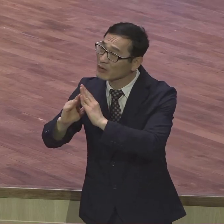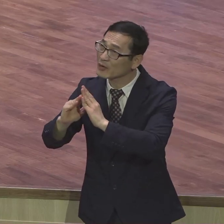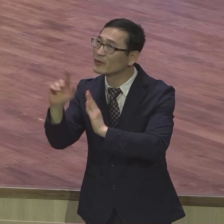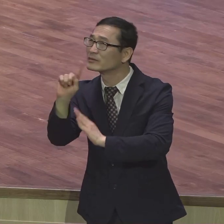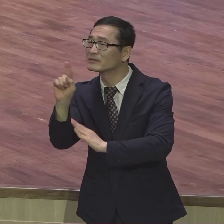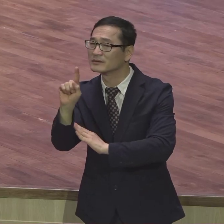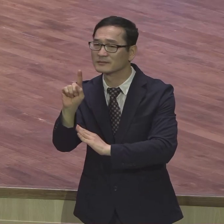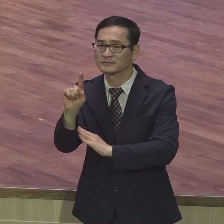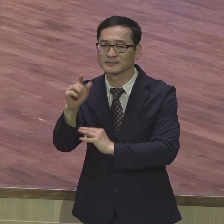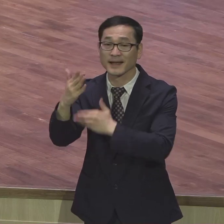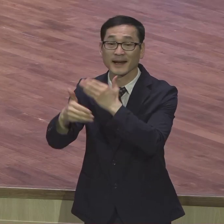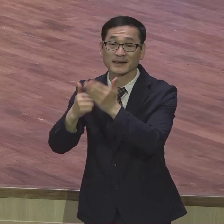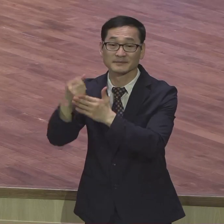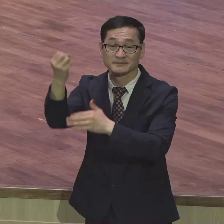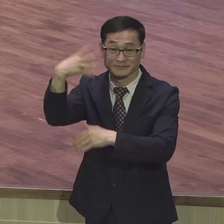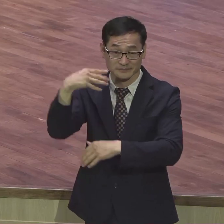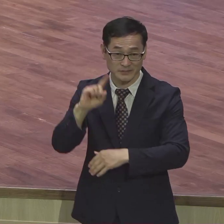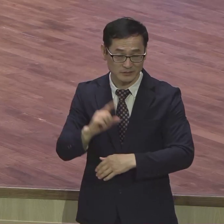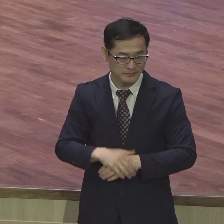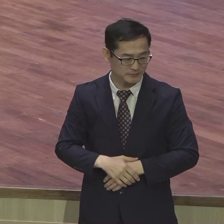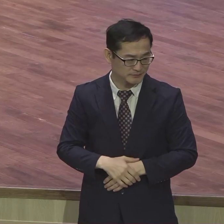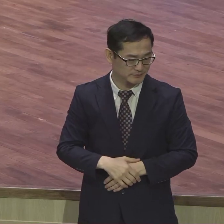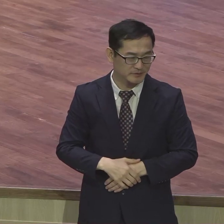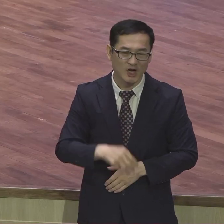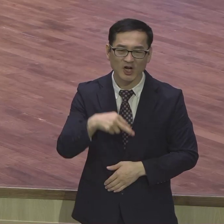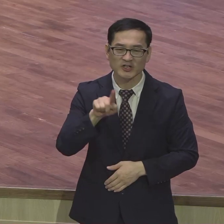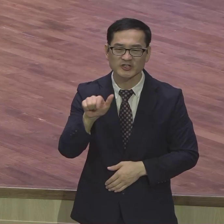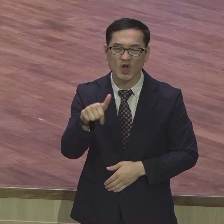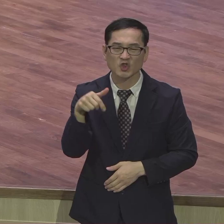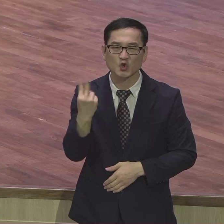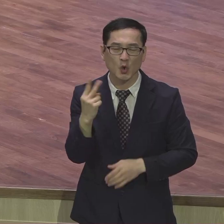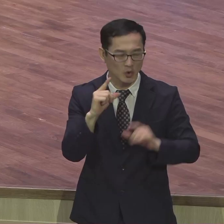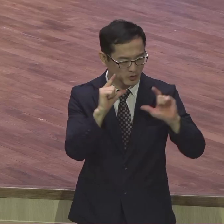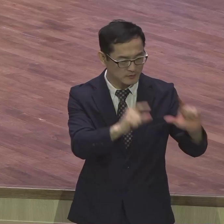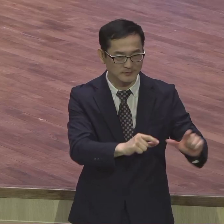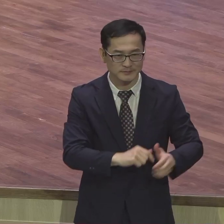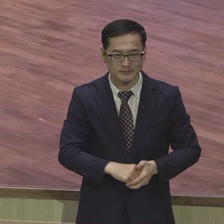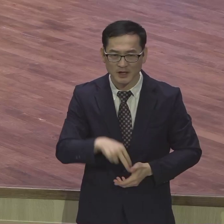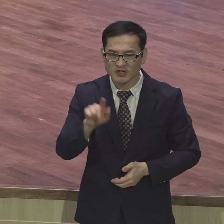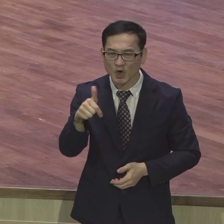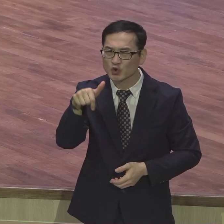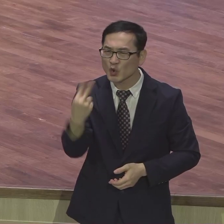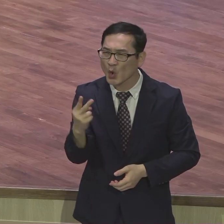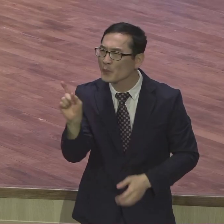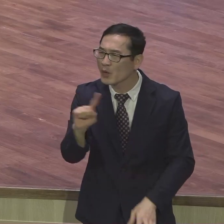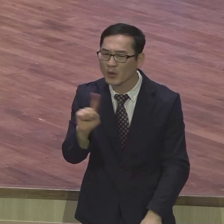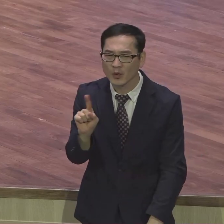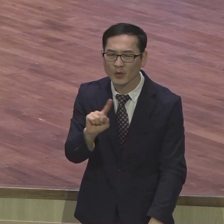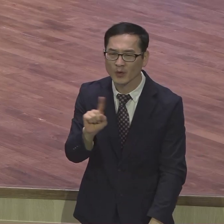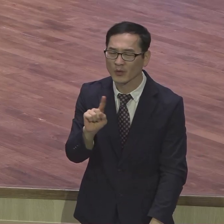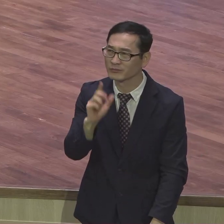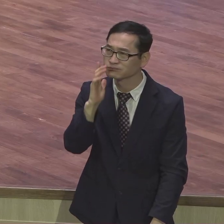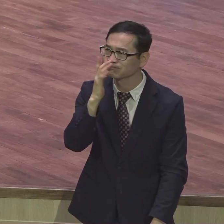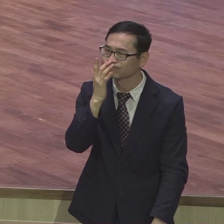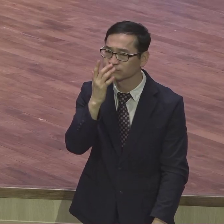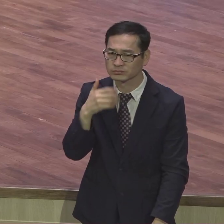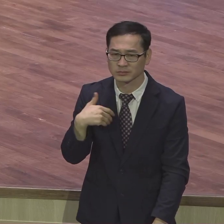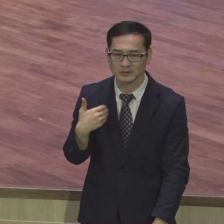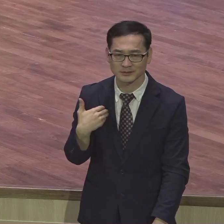주신 응답이 뭐냐? 성교, 성교. 성교가 뭔지도 모르는데 성교라는 그런 말씀이었어요.